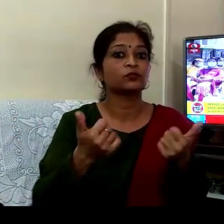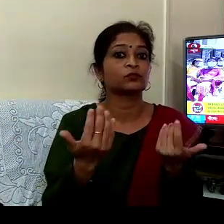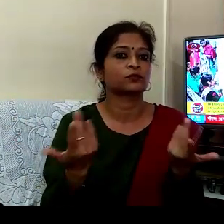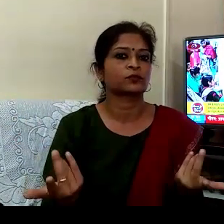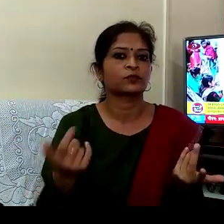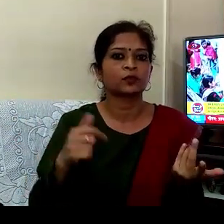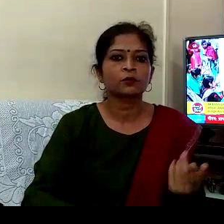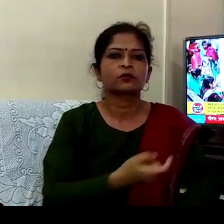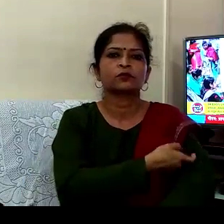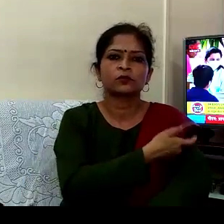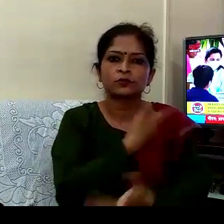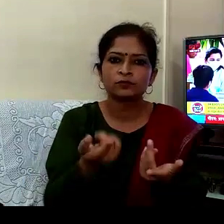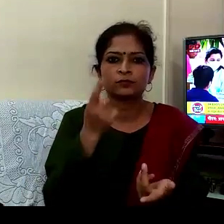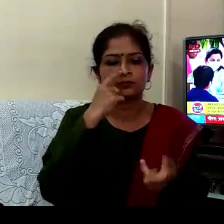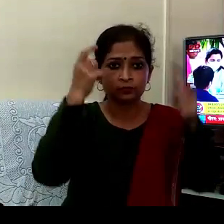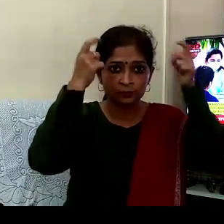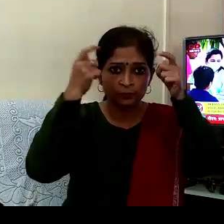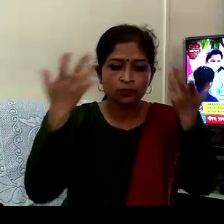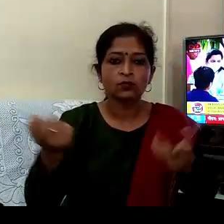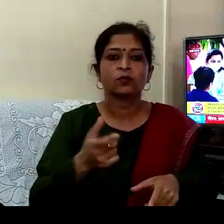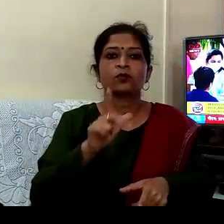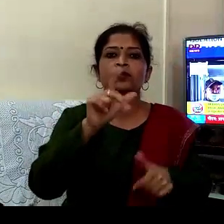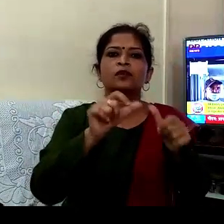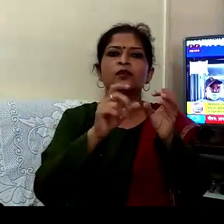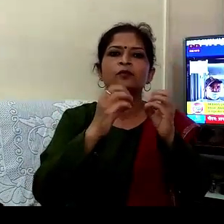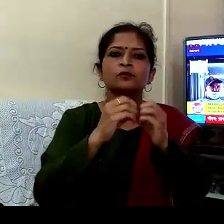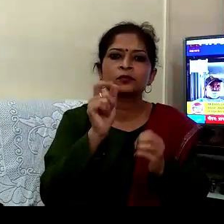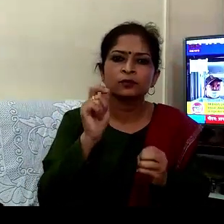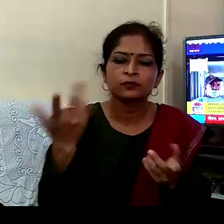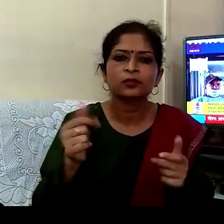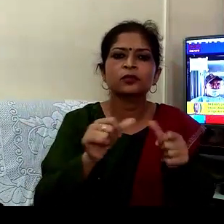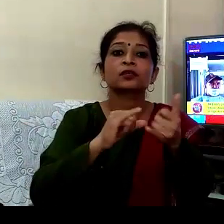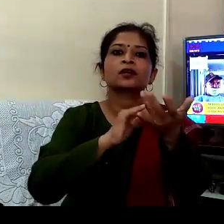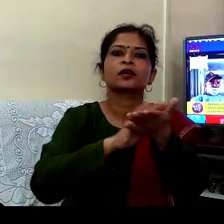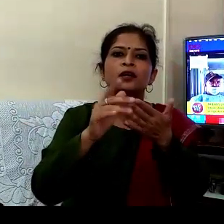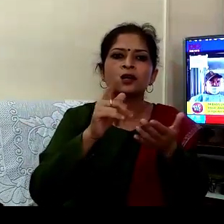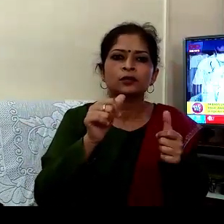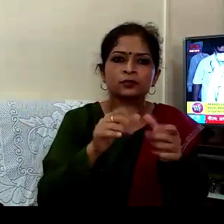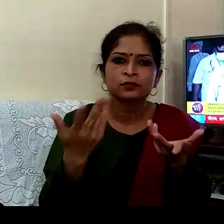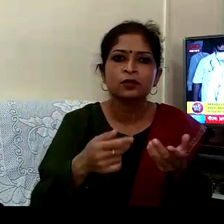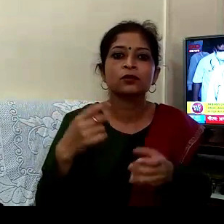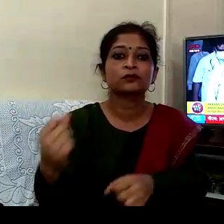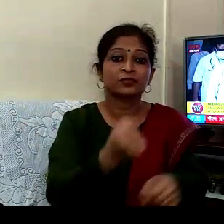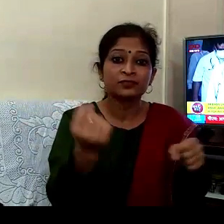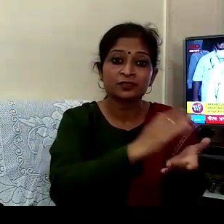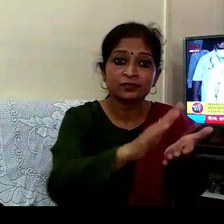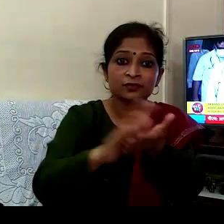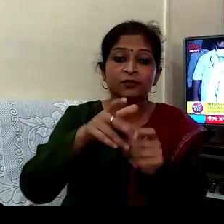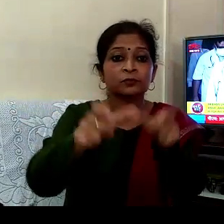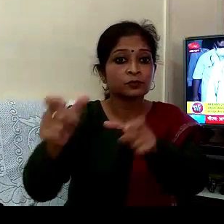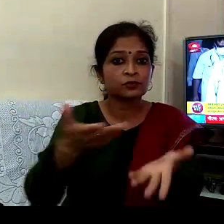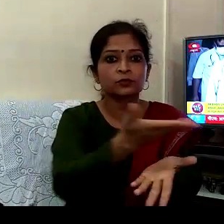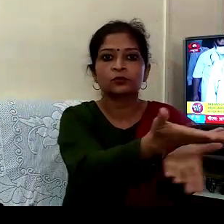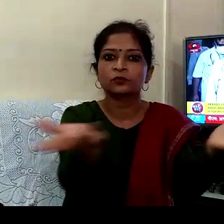چاہے وہ ڈاکٹر ہو نرس ہو پرامیڈکل آشا اینم کارکر سبھائی کرمچاری ہو آپ کے سواس کے بھی